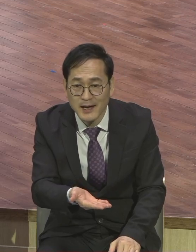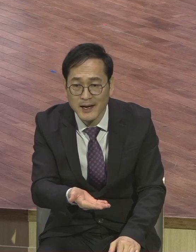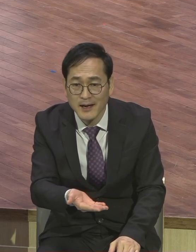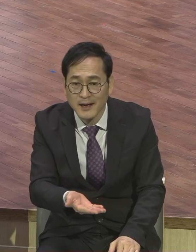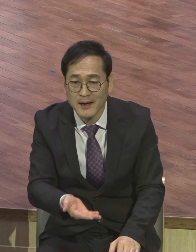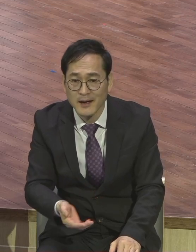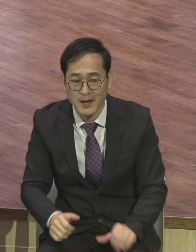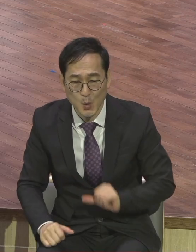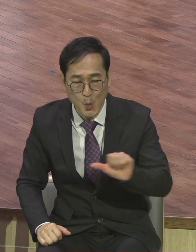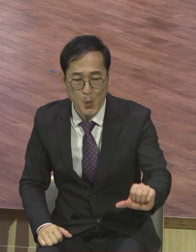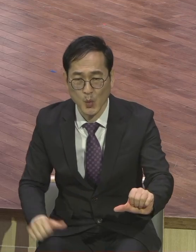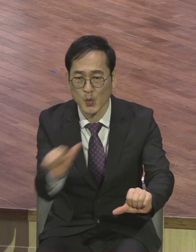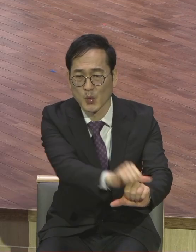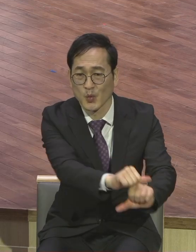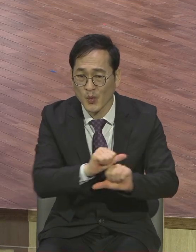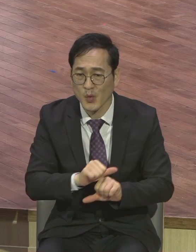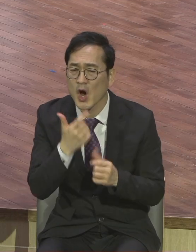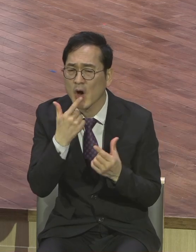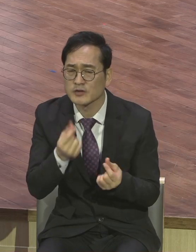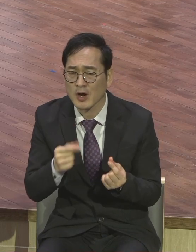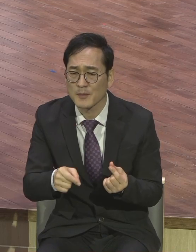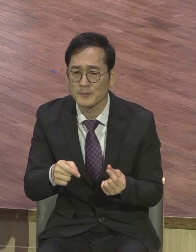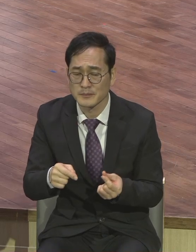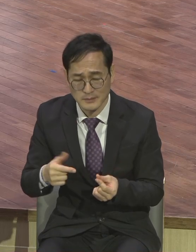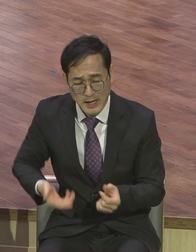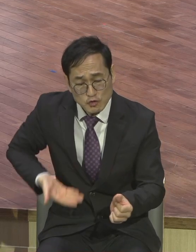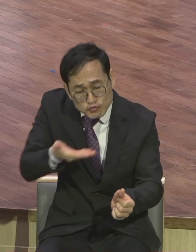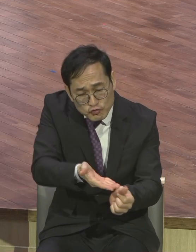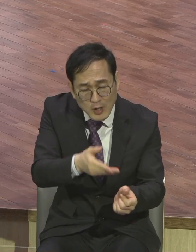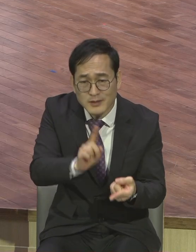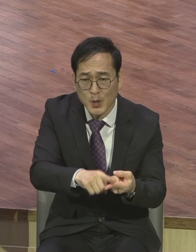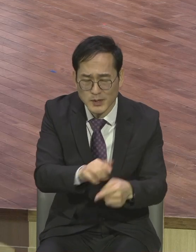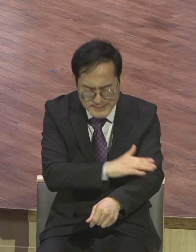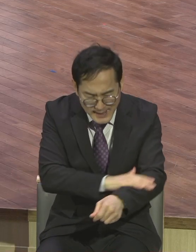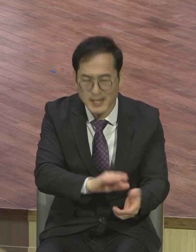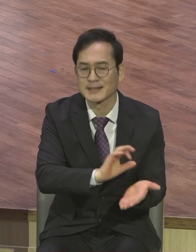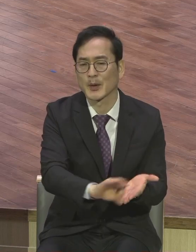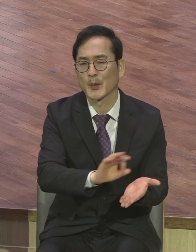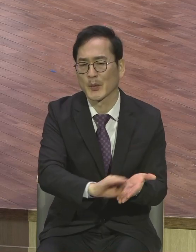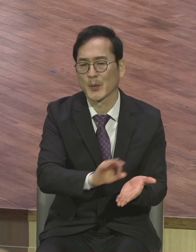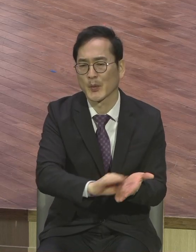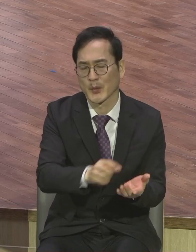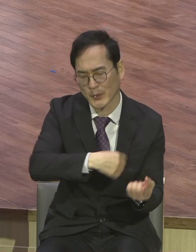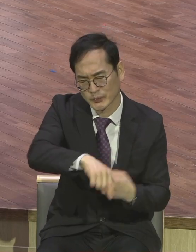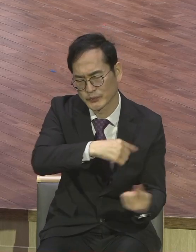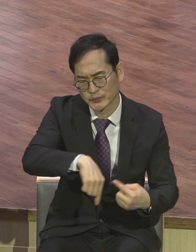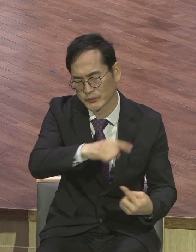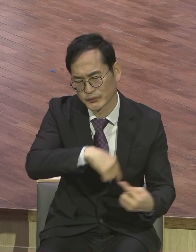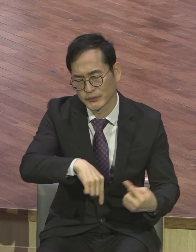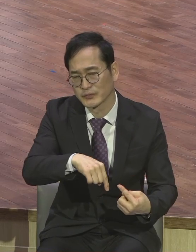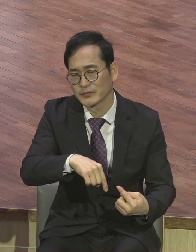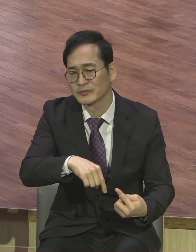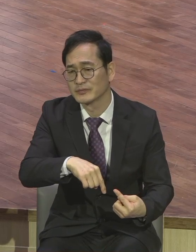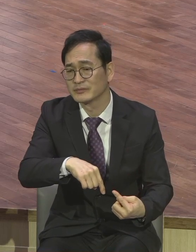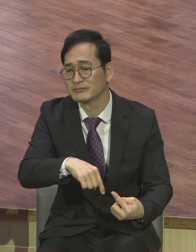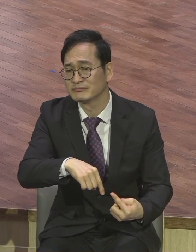가졌느냐가 아니고 사용하느냐에 따라 평가하십니다 여러분이 맡은 직분에 충성하시기 바랍니다